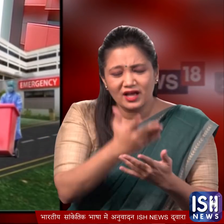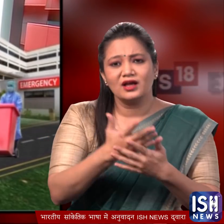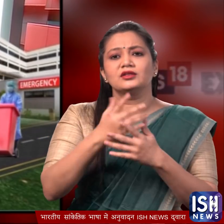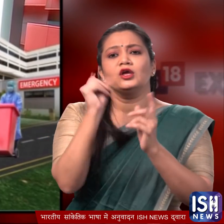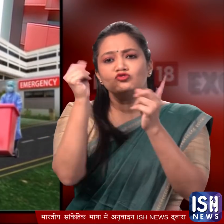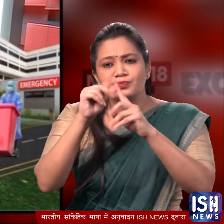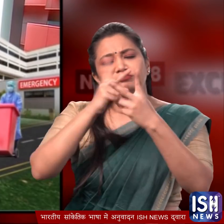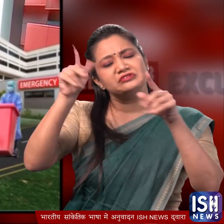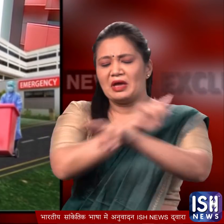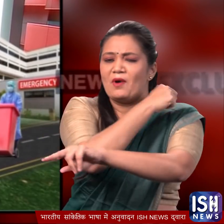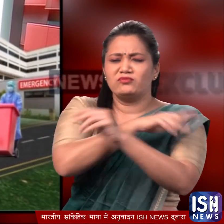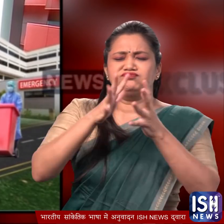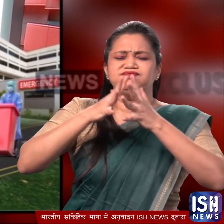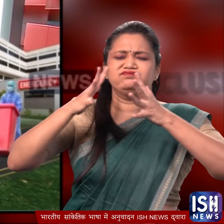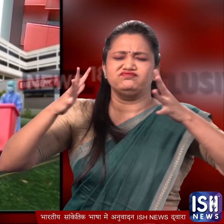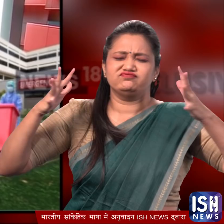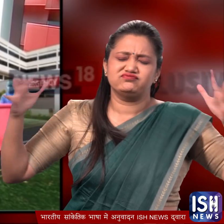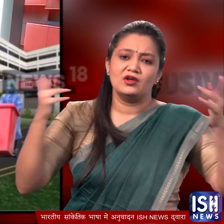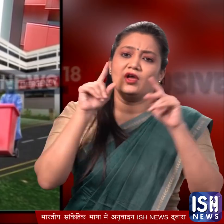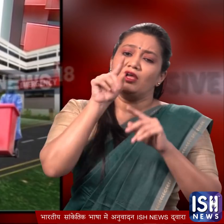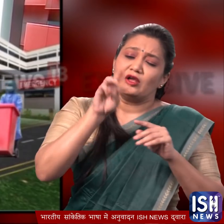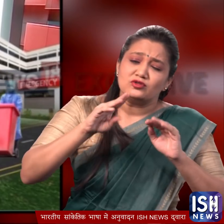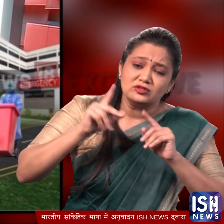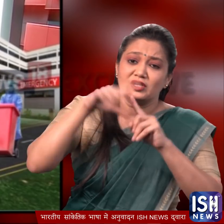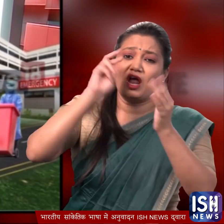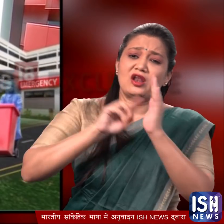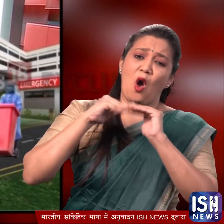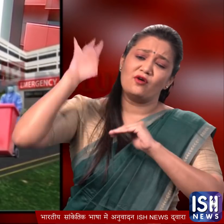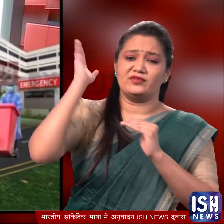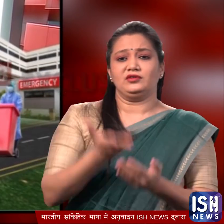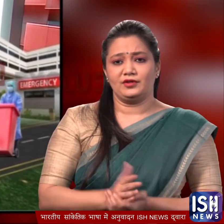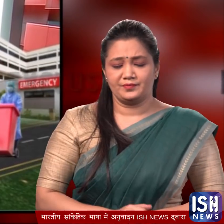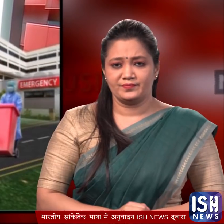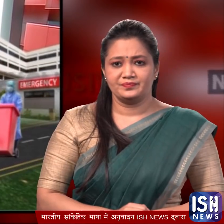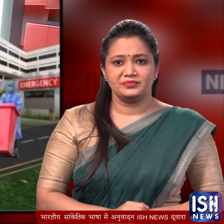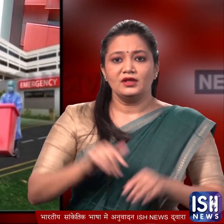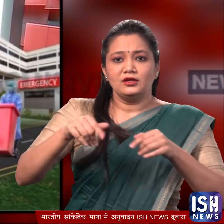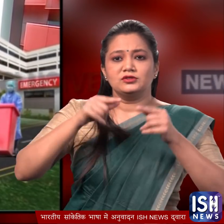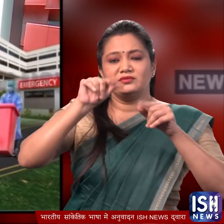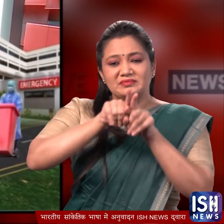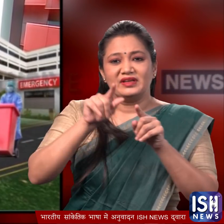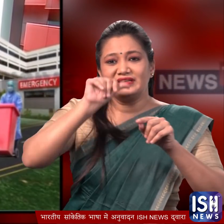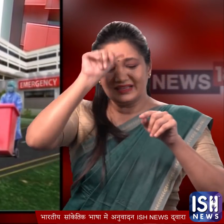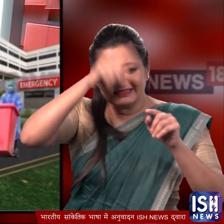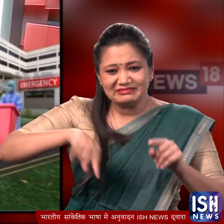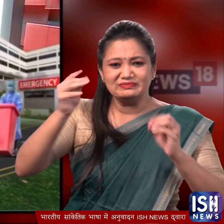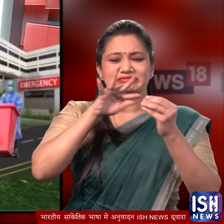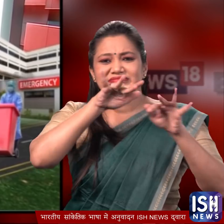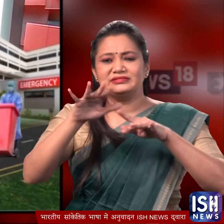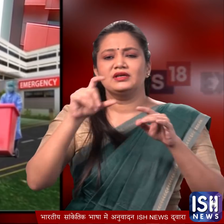समेथ कई रज्जों के अस्पतालों से भी निकले कच्रे की मात्रा हजारों टन से जादत यह आकड़ा देश भर में बढ़ते प्रोदूर्शन पर नज़र रखने वाली